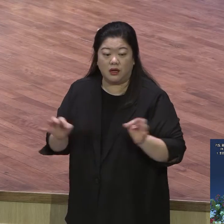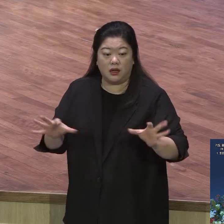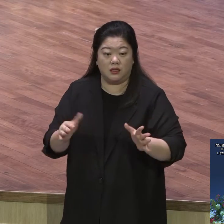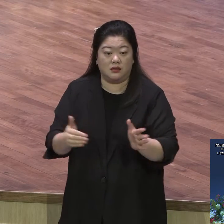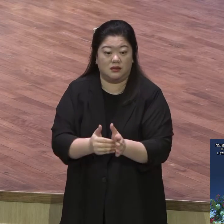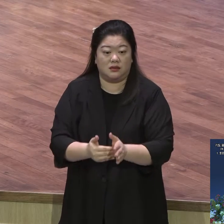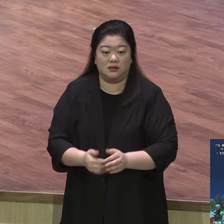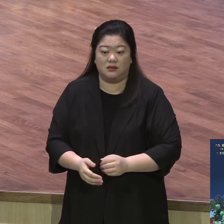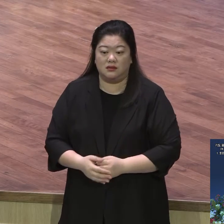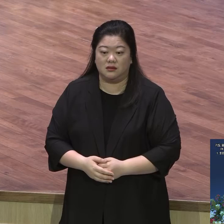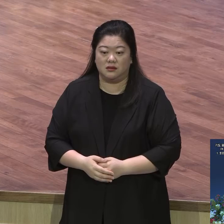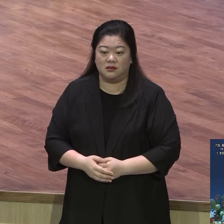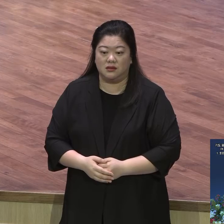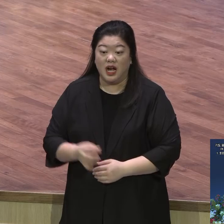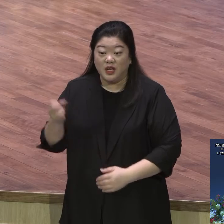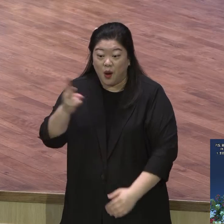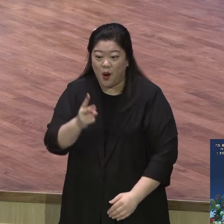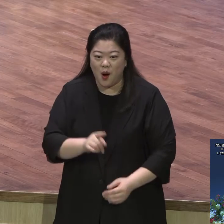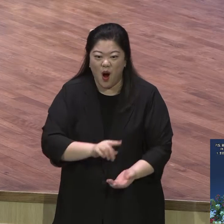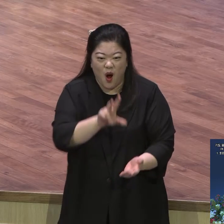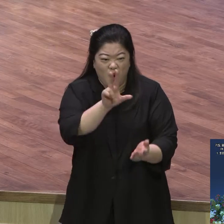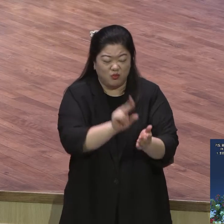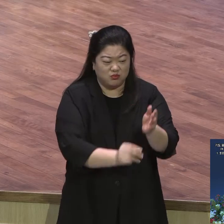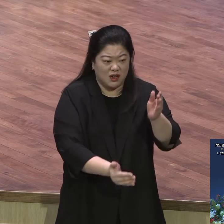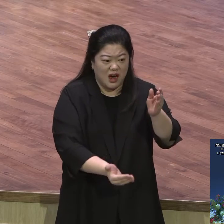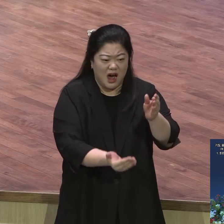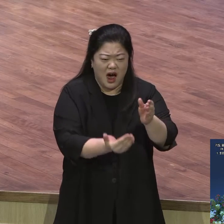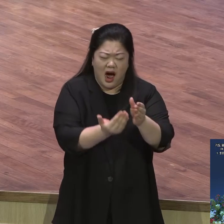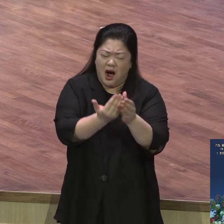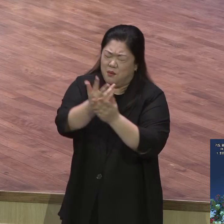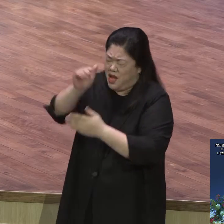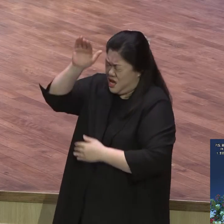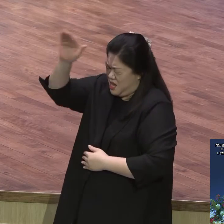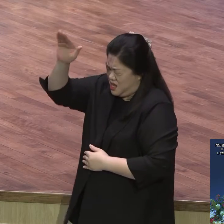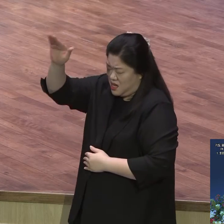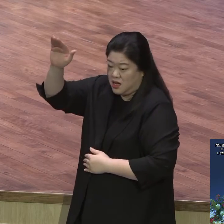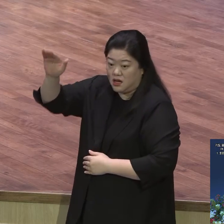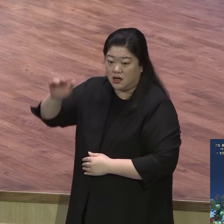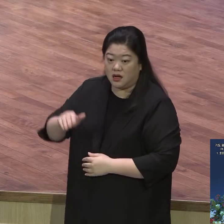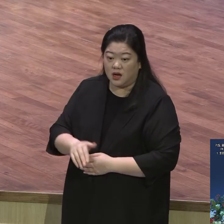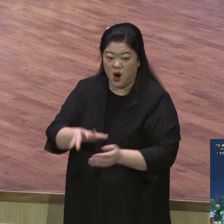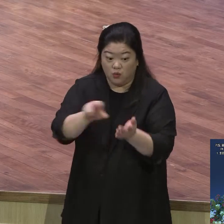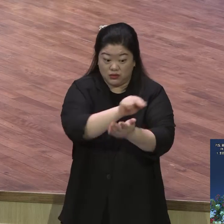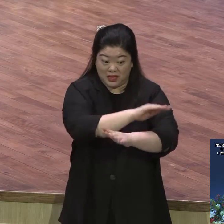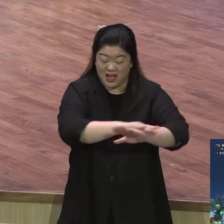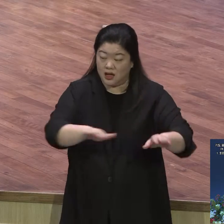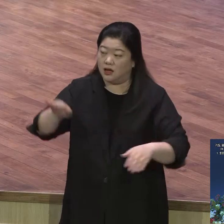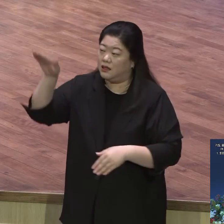급하면 죄야 기도하고 밤새들 기도하고 그 끝나면 안 해